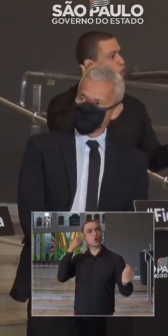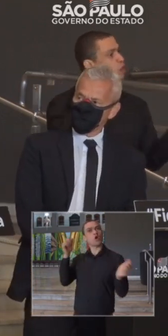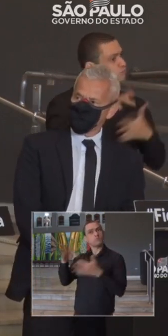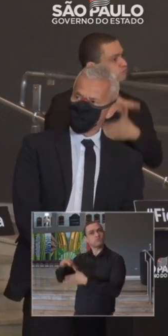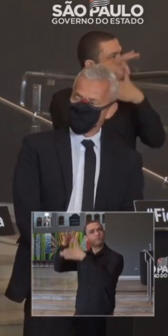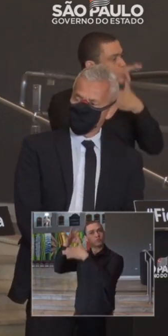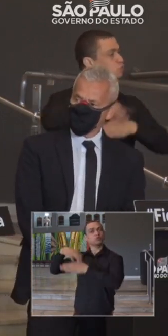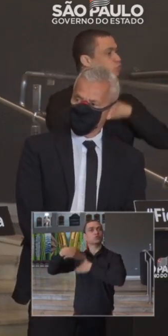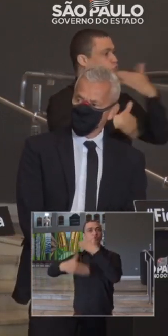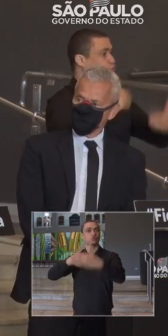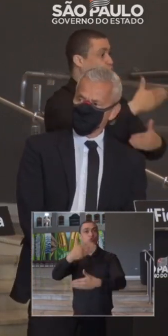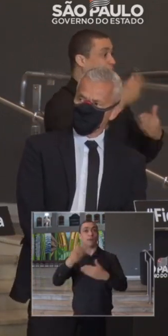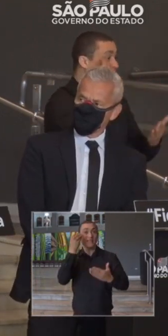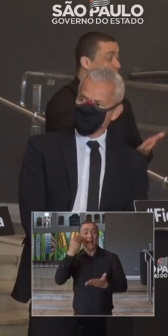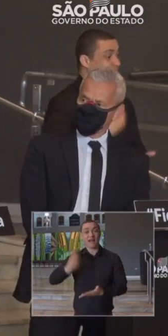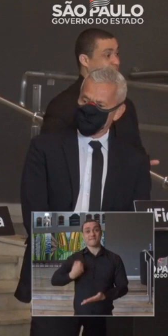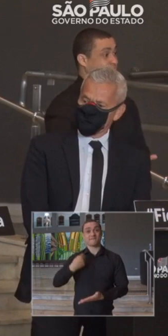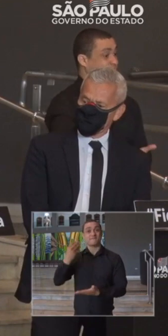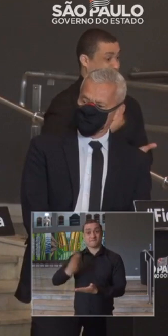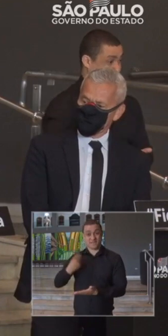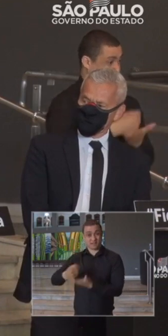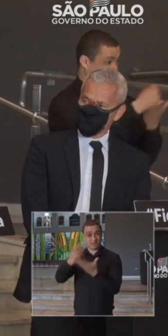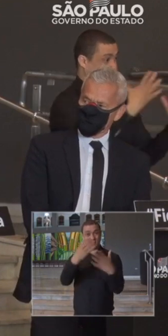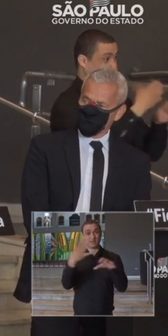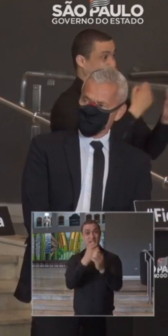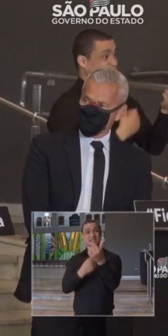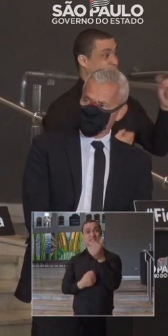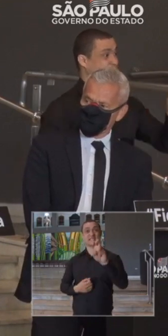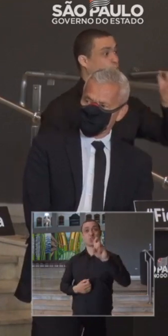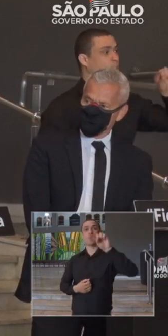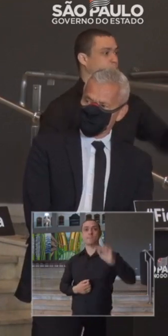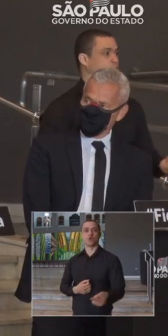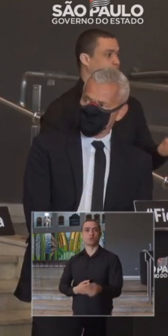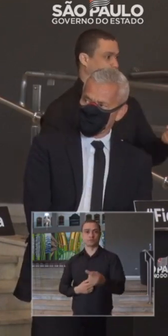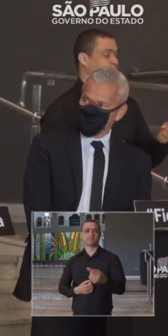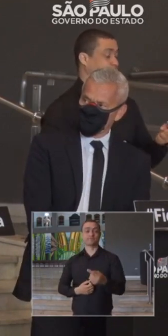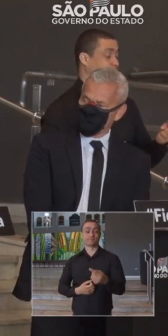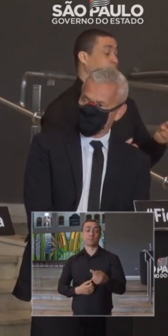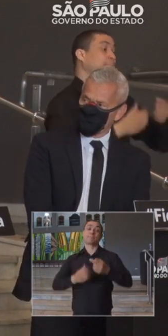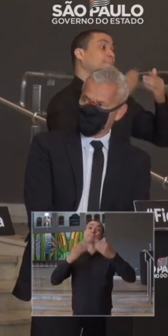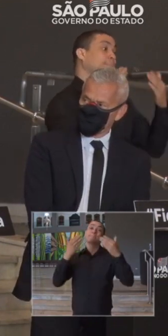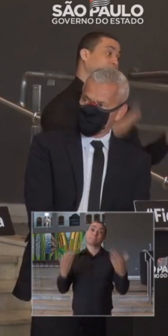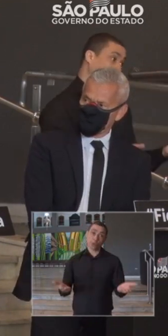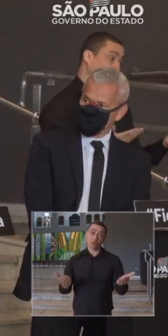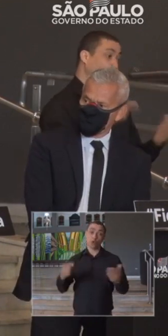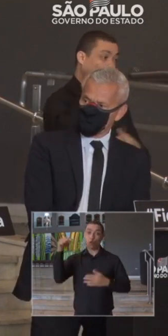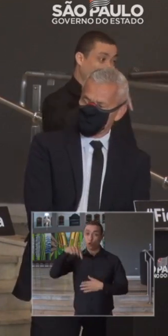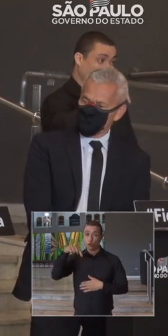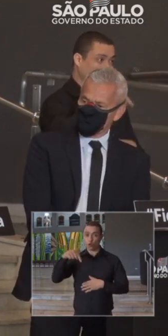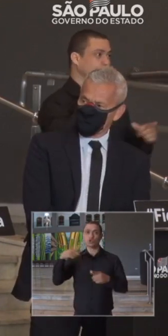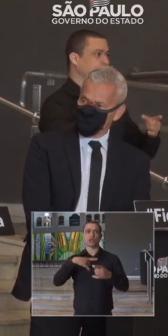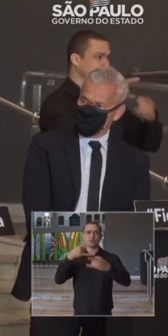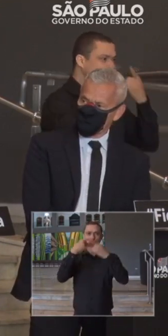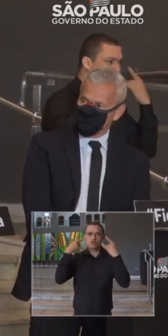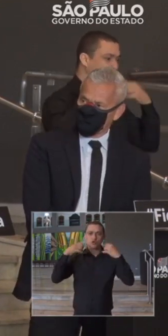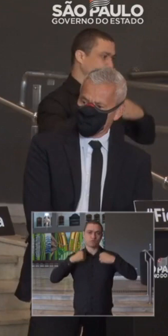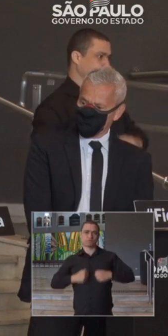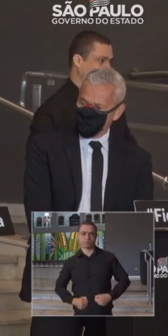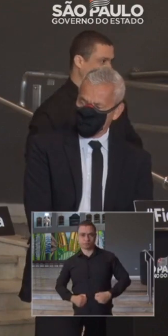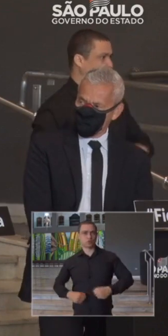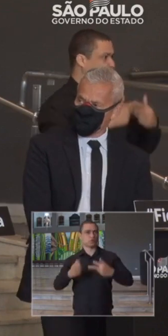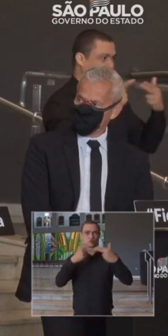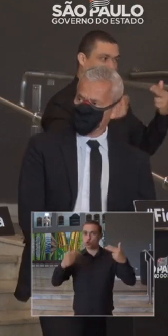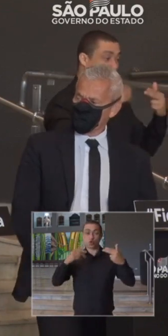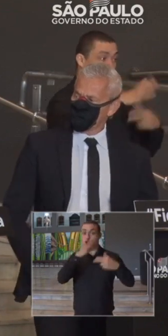liderando esse processo para salvar 65 mil vidas em São Paulo. Então, hoje nós temos EPIs normalizados em